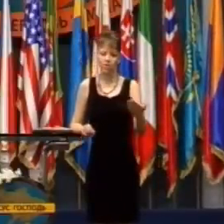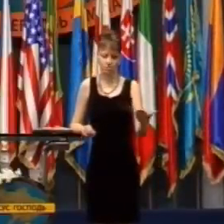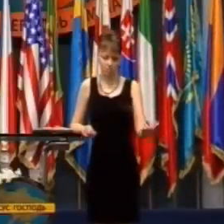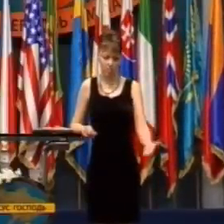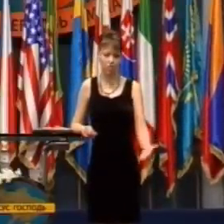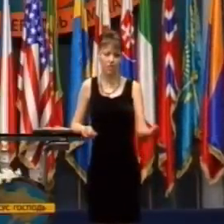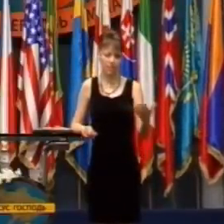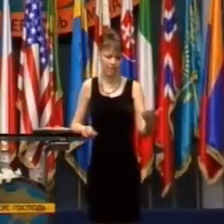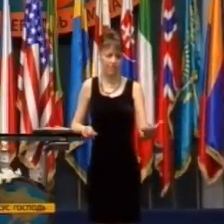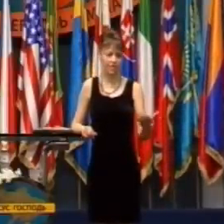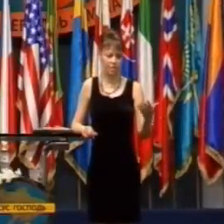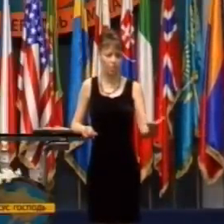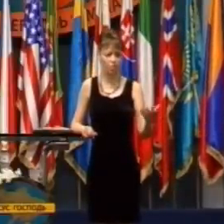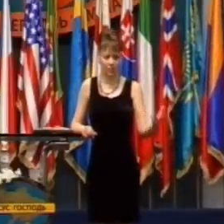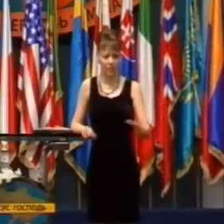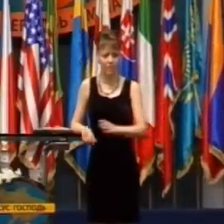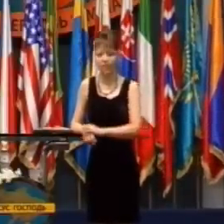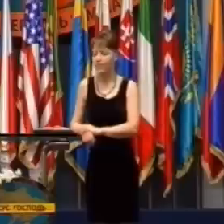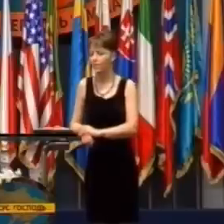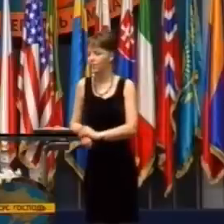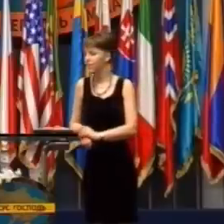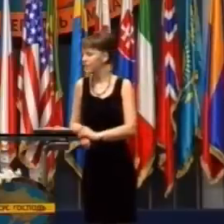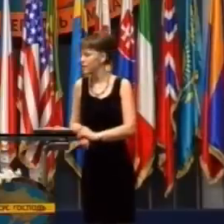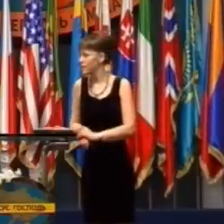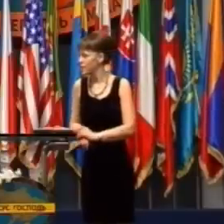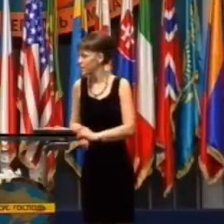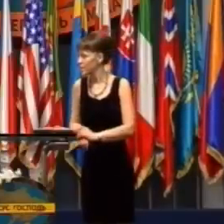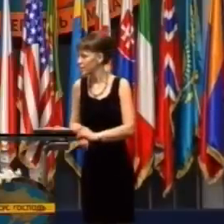môžeš sedieť tu, doma priamo v Kieve